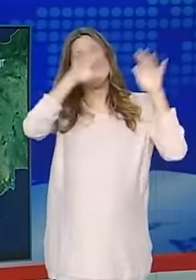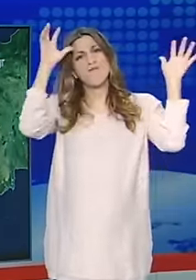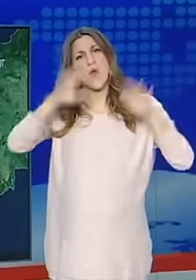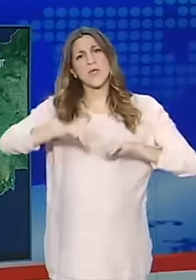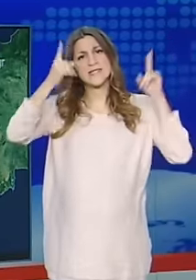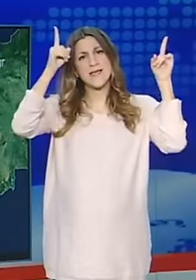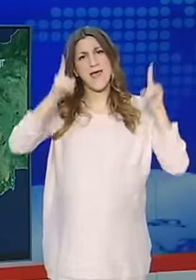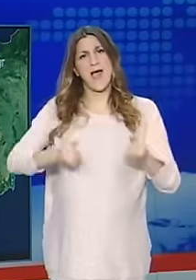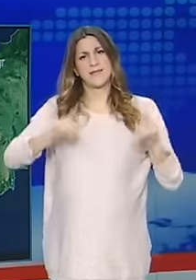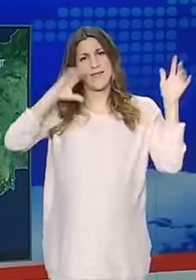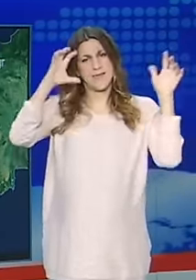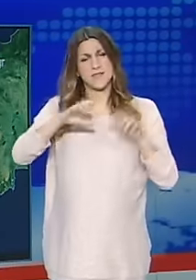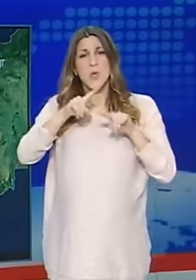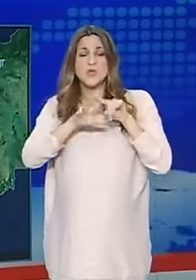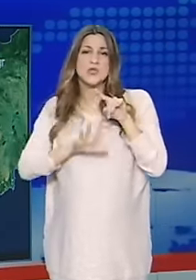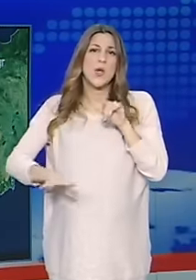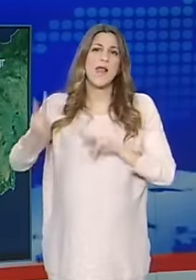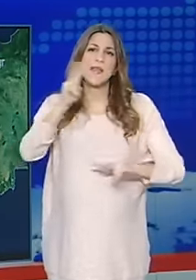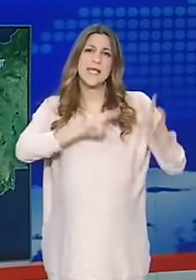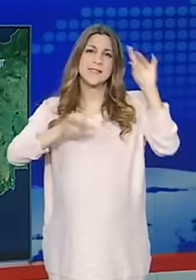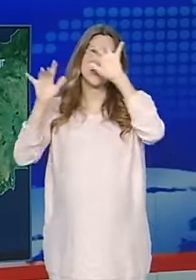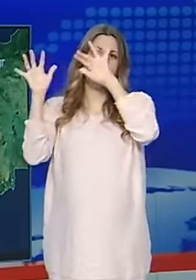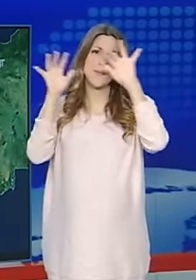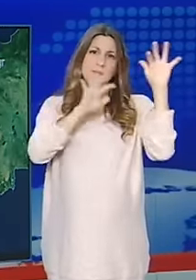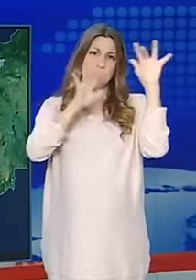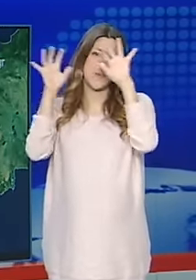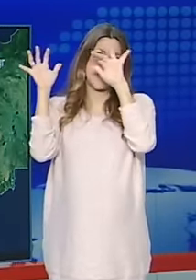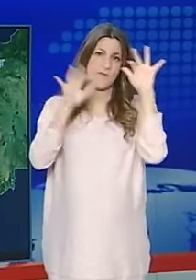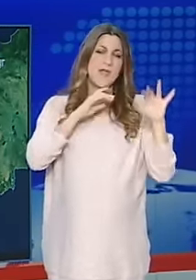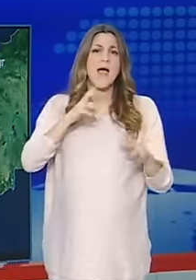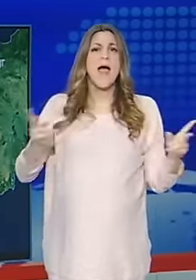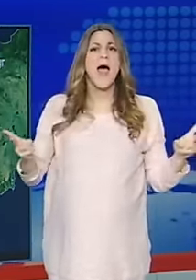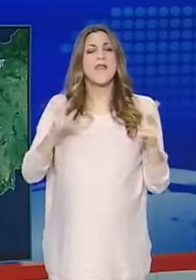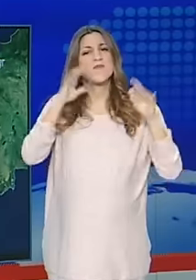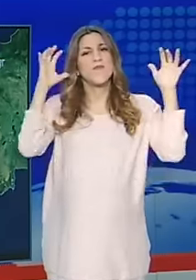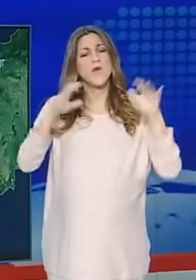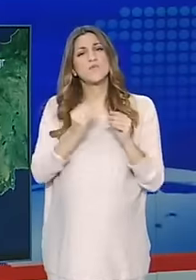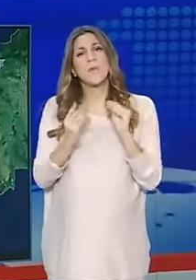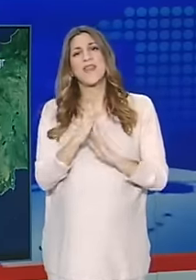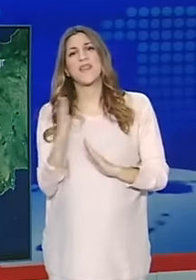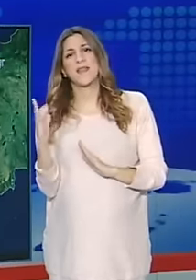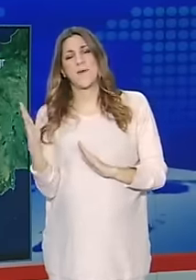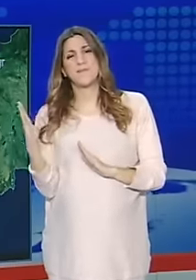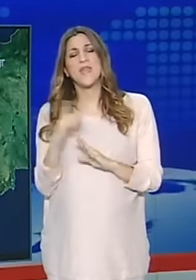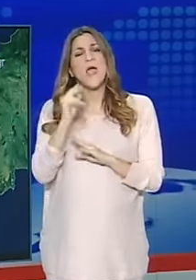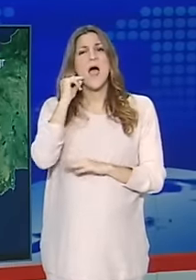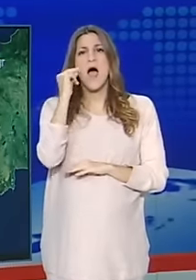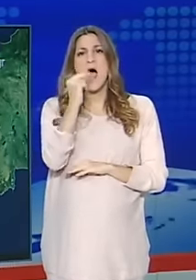καταγήβες. Στην υπόλοιπη χώρα λίγη συνεφιά παροδικά αυξημένη με πρόσκυρες τοπικές βροχές, κυρίως τα βυτικά. Από το απόγευμα πάντως ο καιρός θα